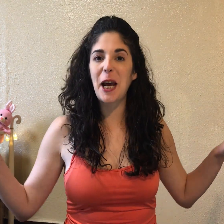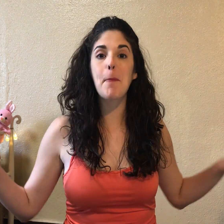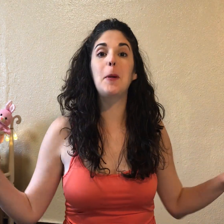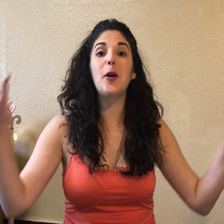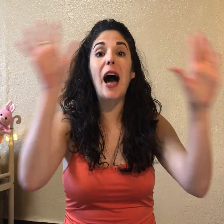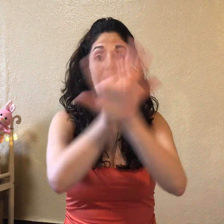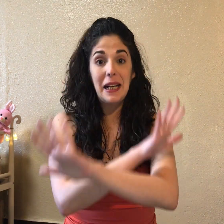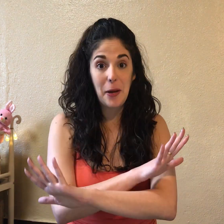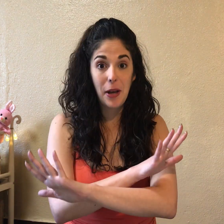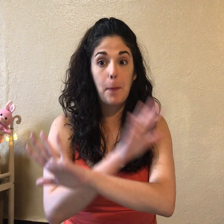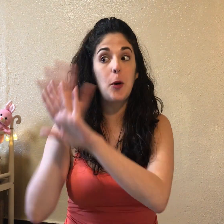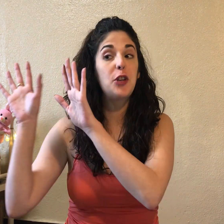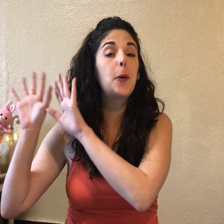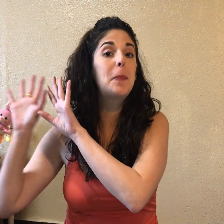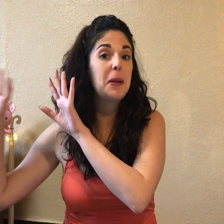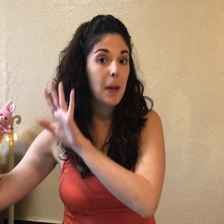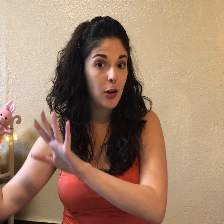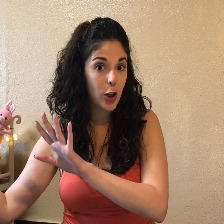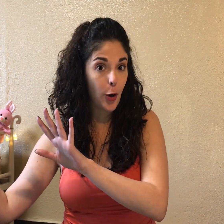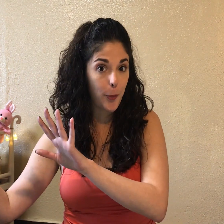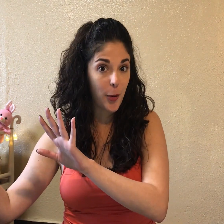ejemplo al revés, poniendo primero el combo.